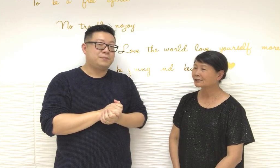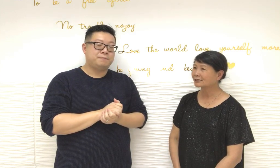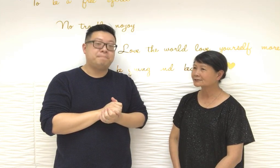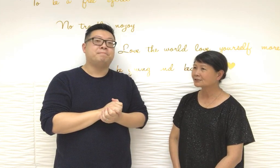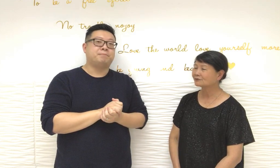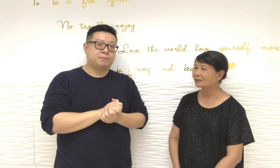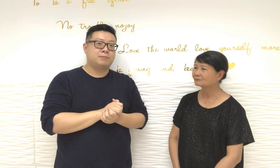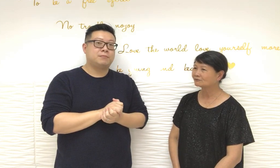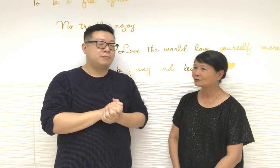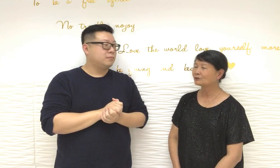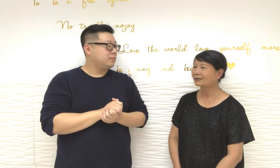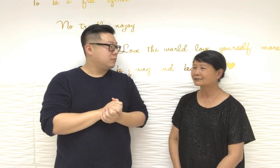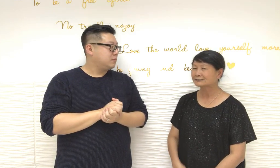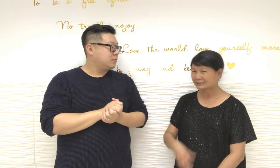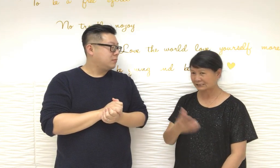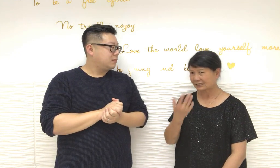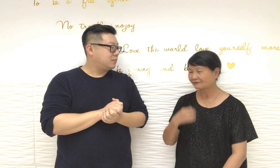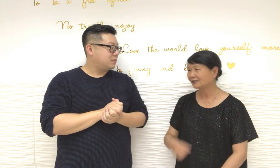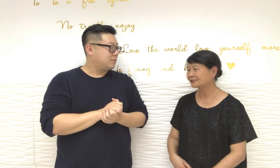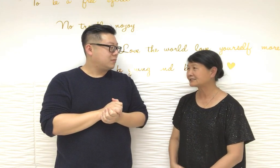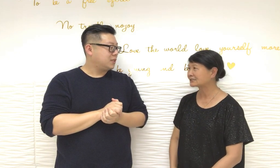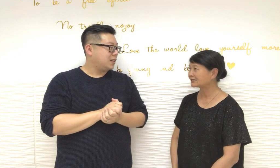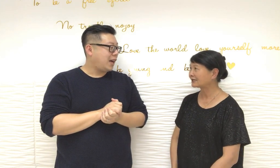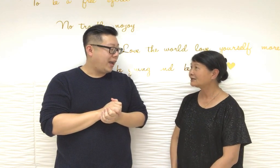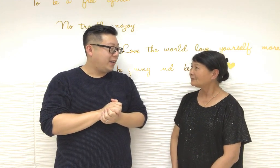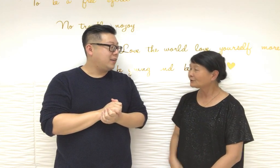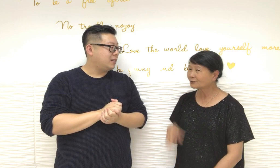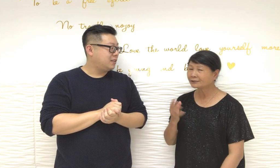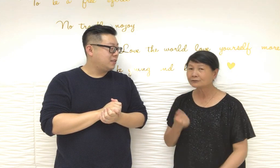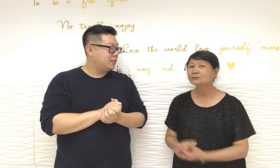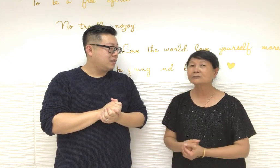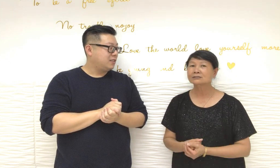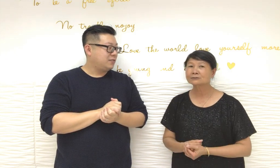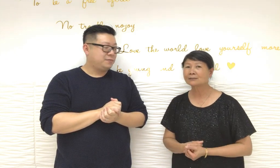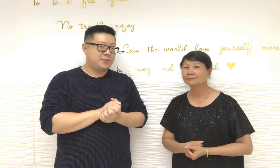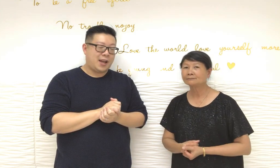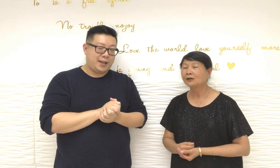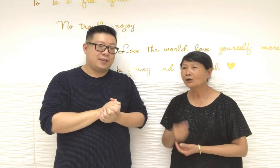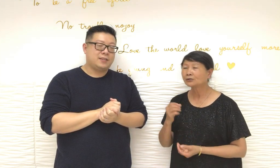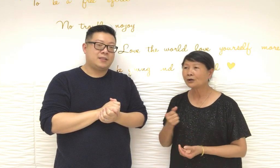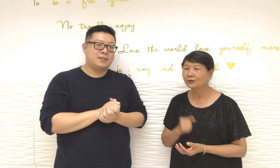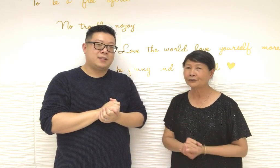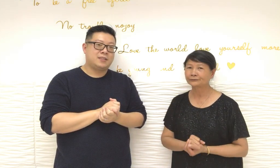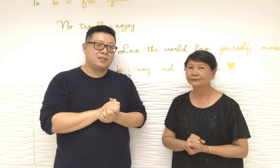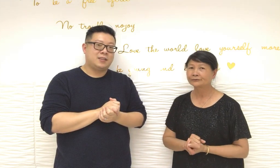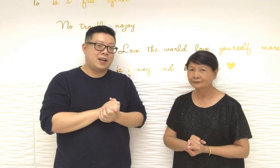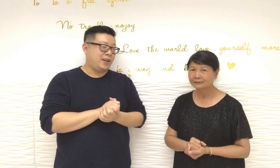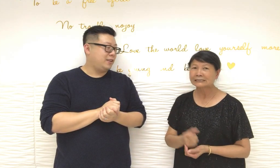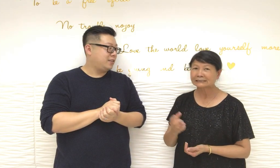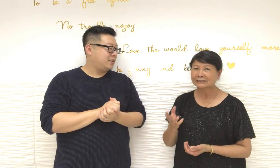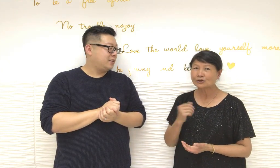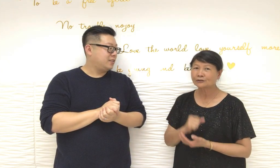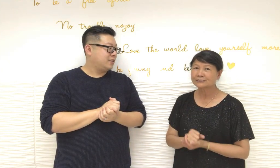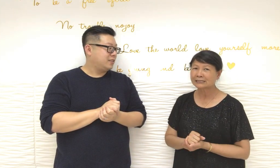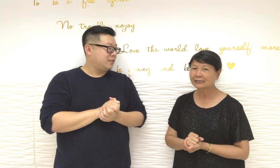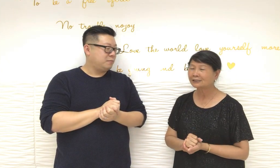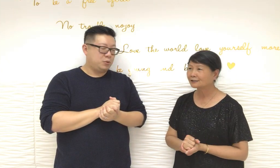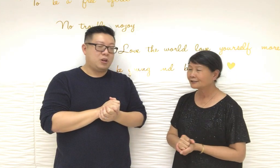的即是不會說吃回你的錢不過你也要小心它的向一定要向自己沒錯